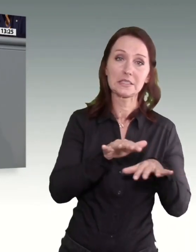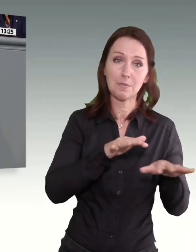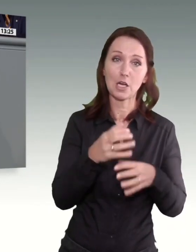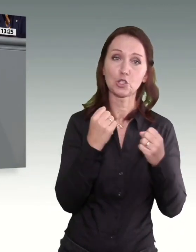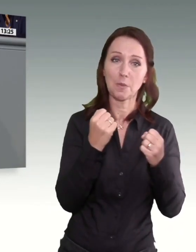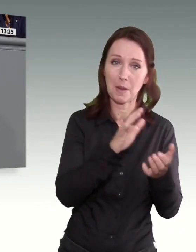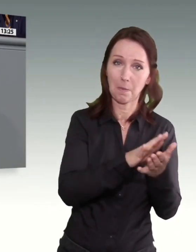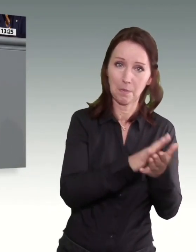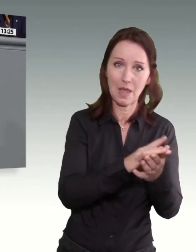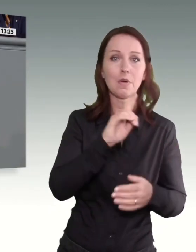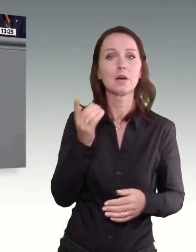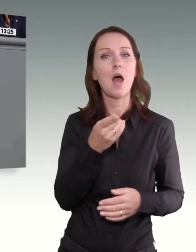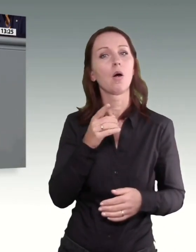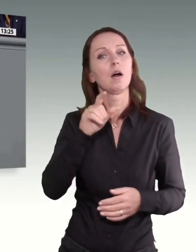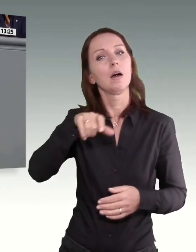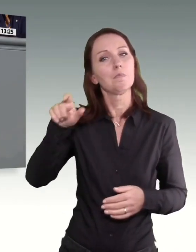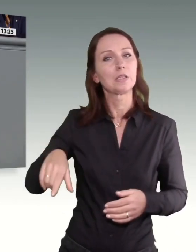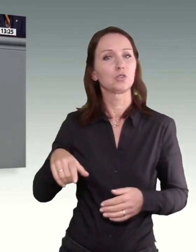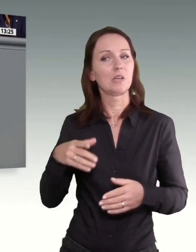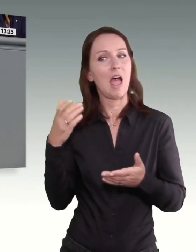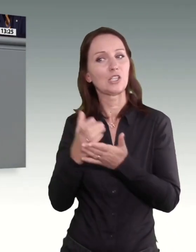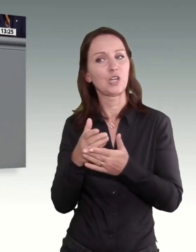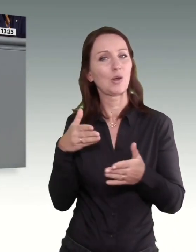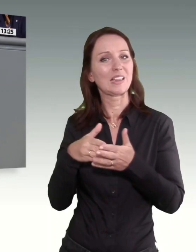mit Einstellungshindernissen. Und genau so ist das richtig.